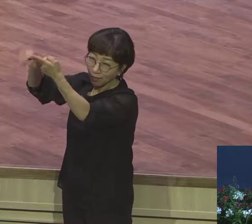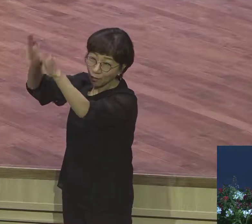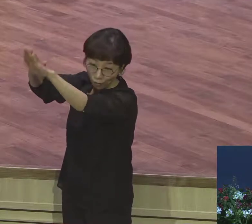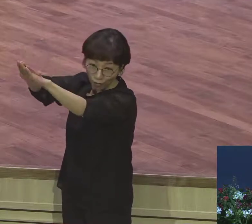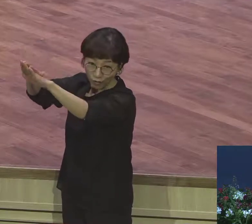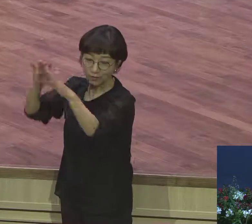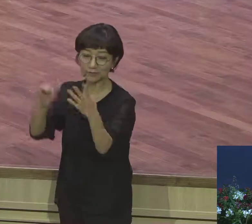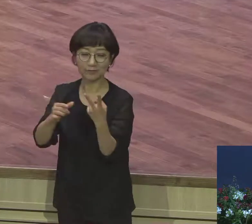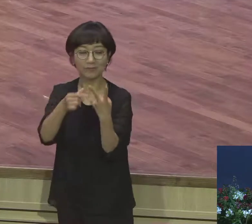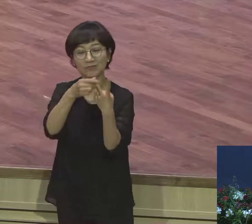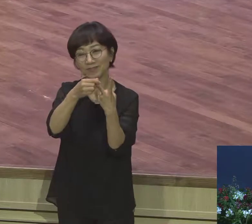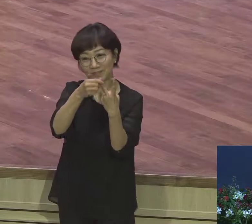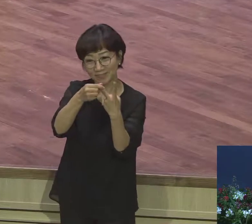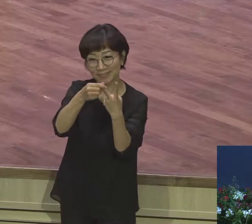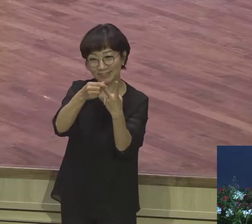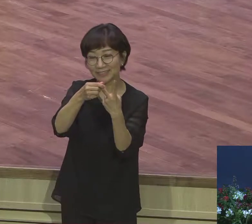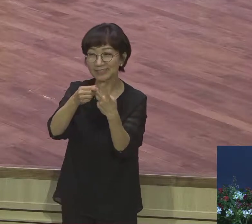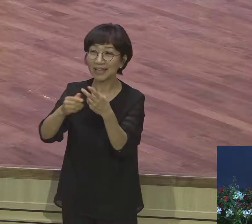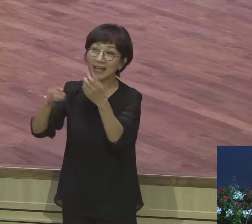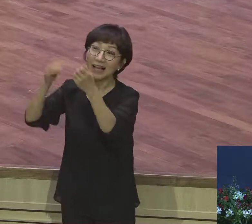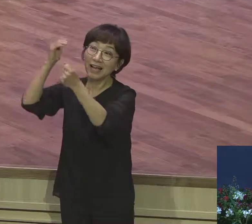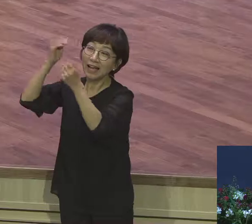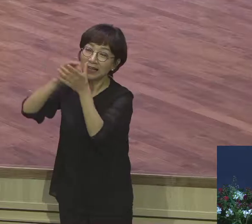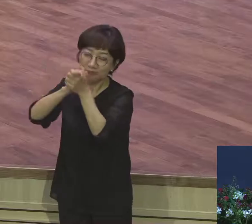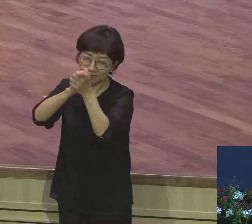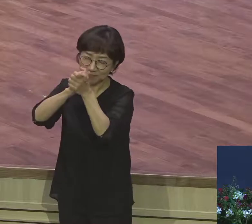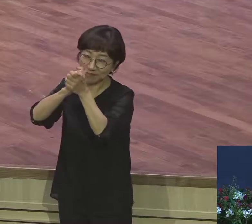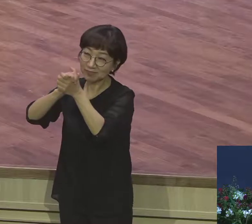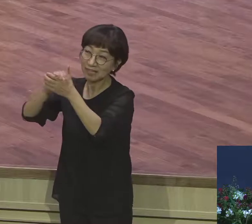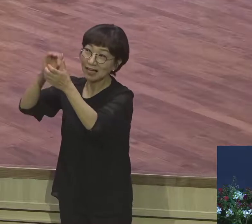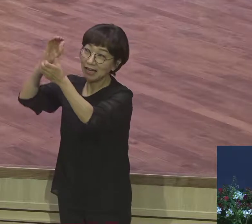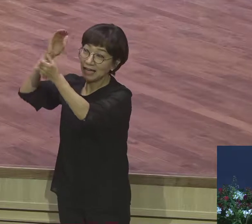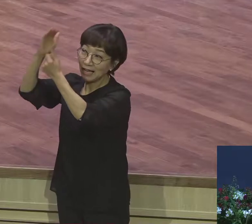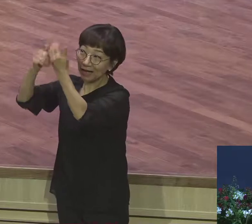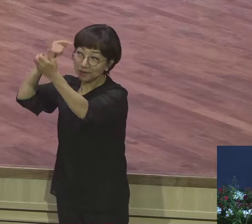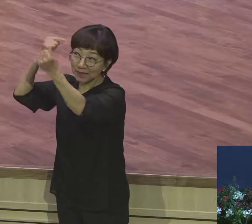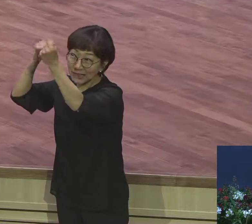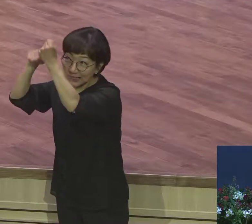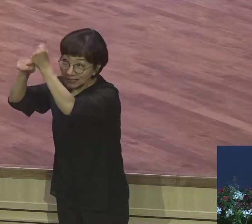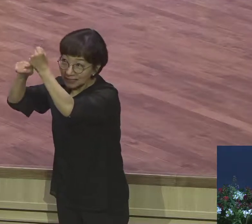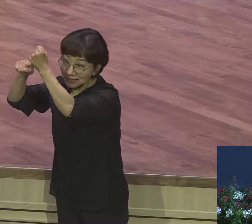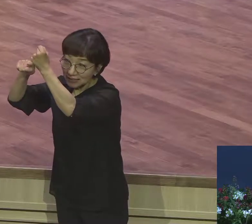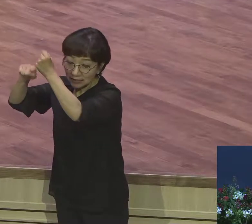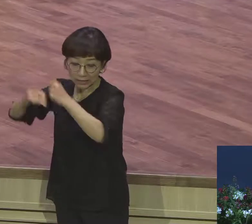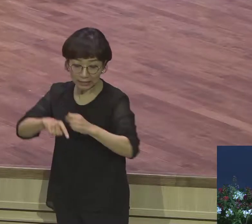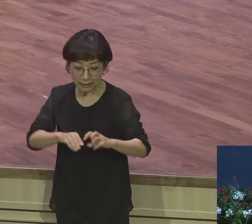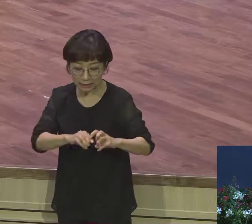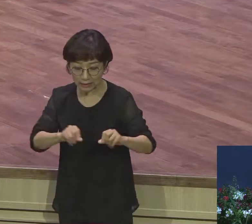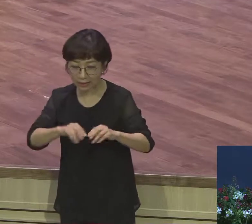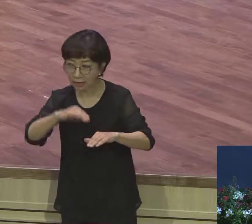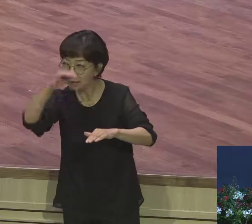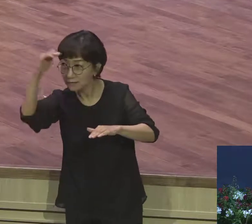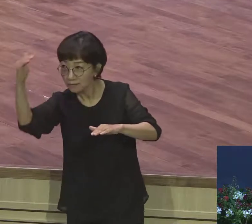상태입니까 아니면 뜻이 하늘에 있는 것 같이 땅에도 이루어진 것을 처음하고 있는 정도입니까